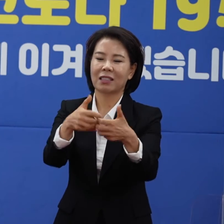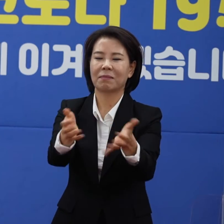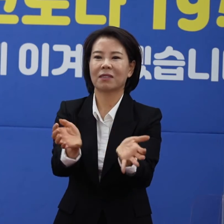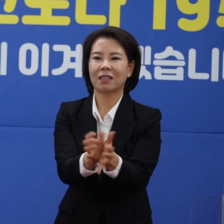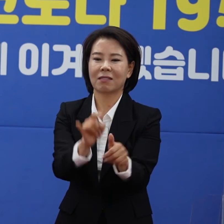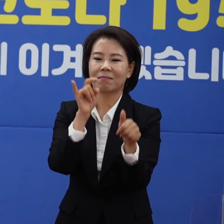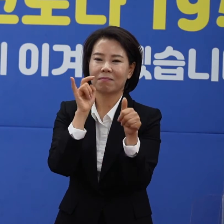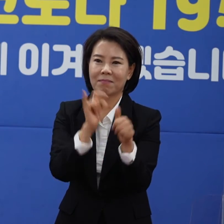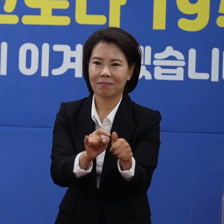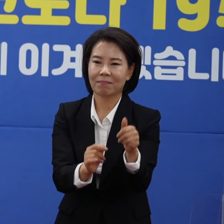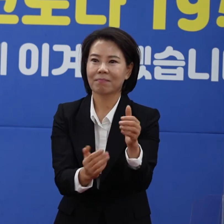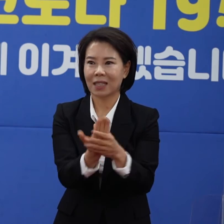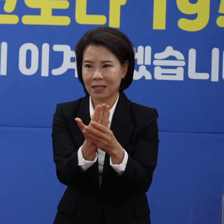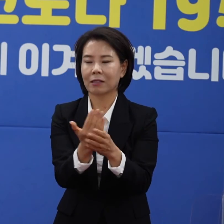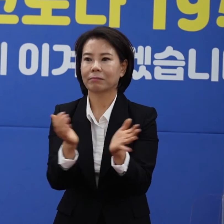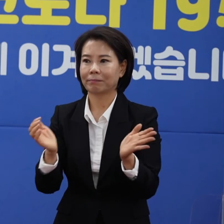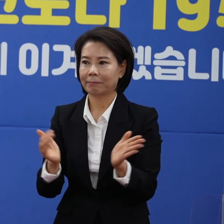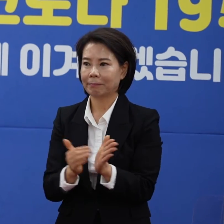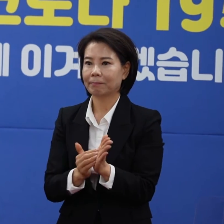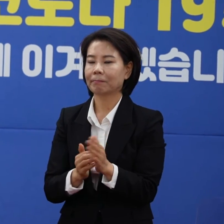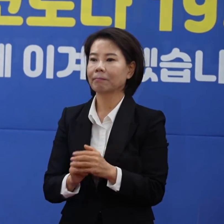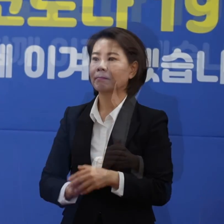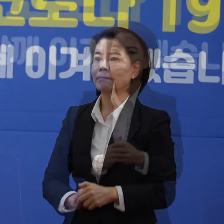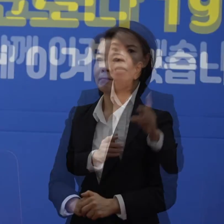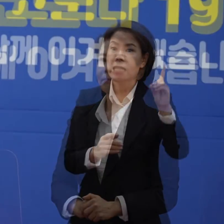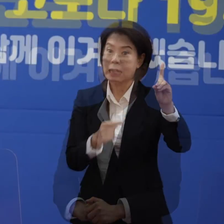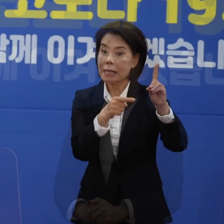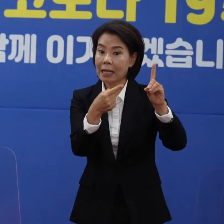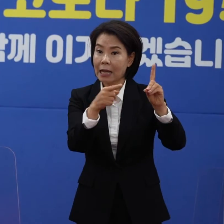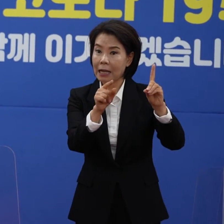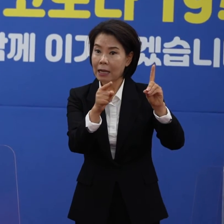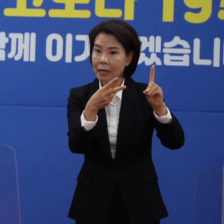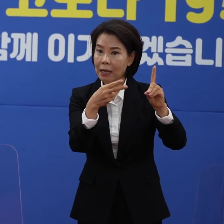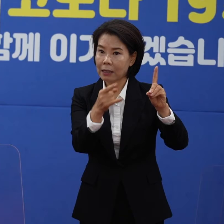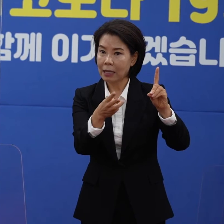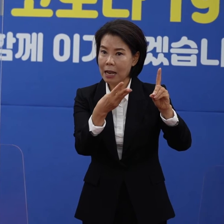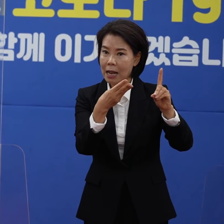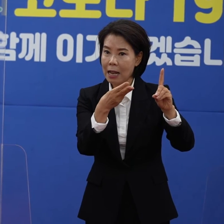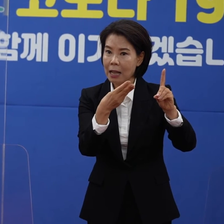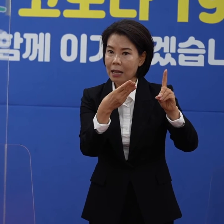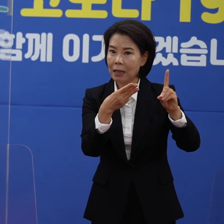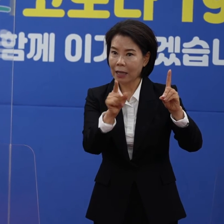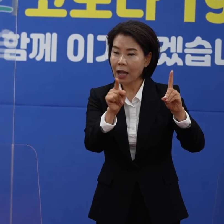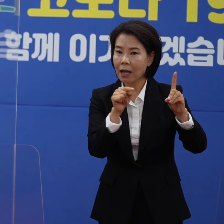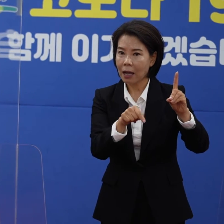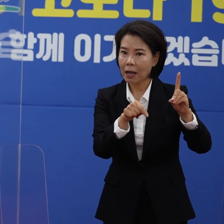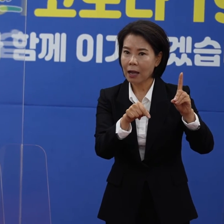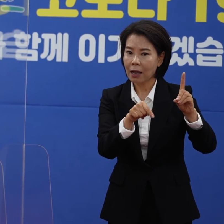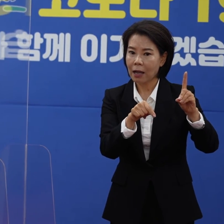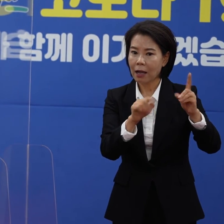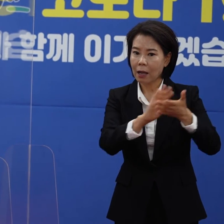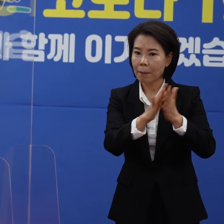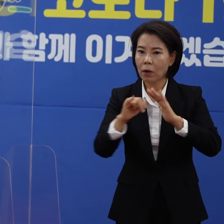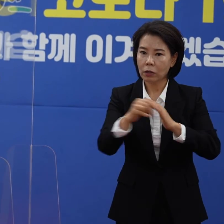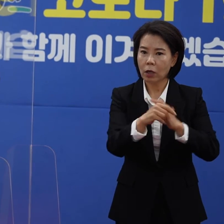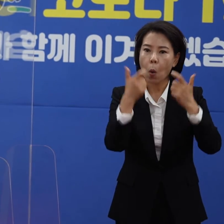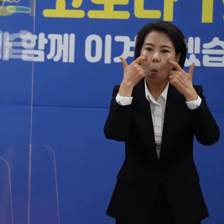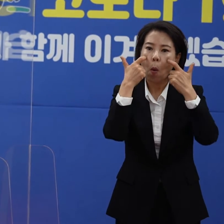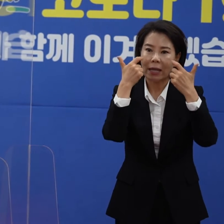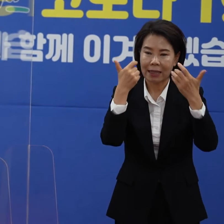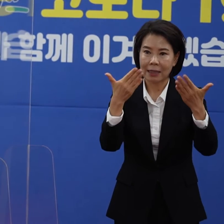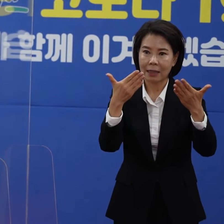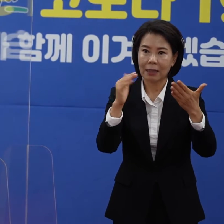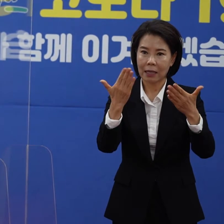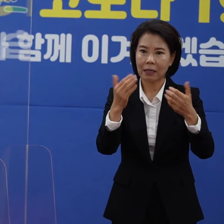발생이 나타나게 되었습니다. 일단은 지표 환자가 델타 변이가 확인이 되었기